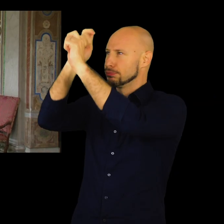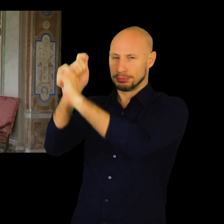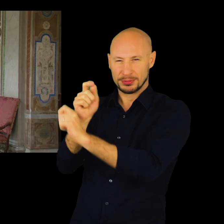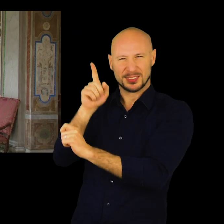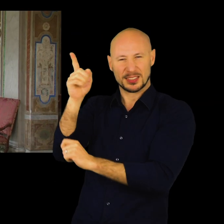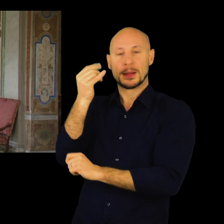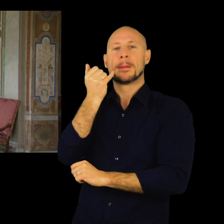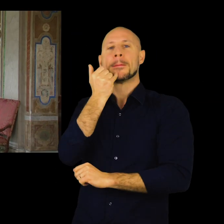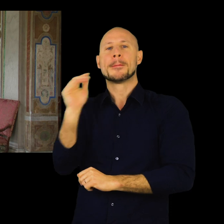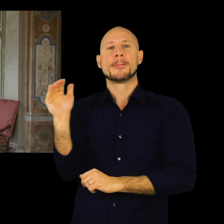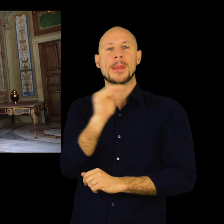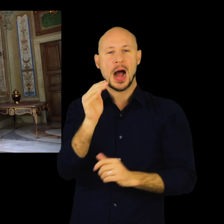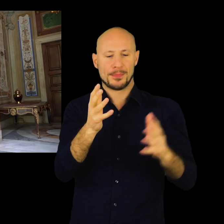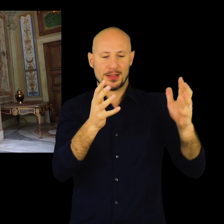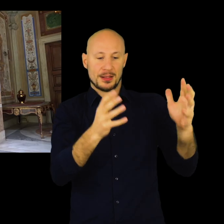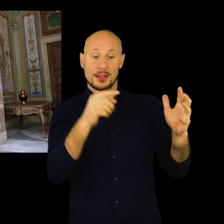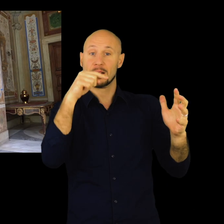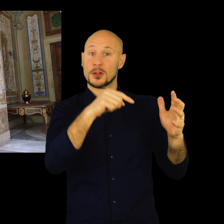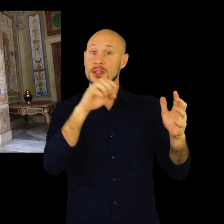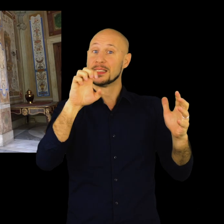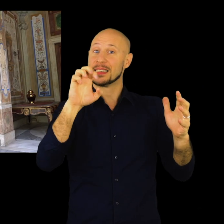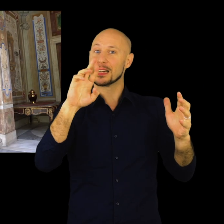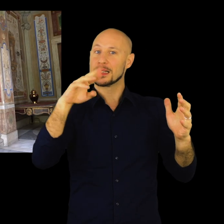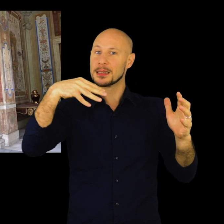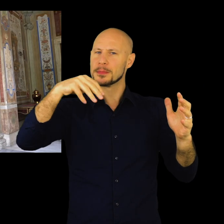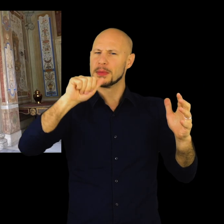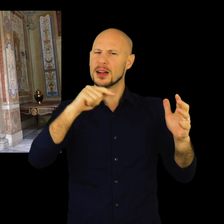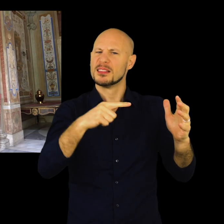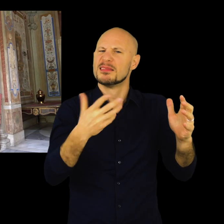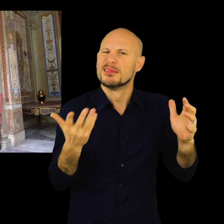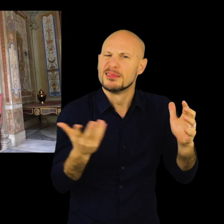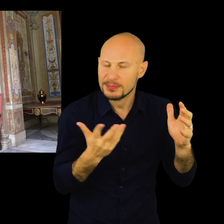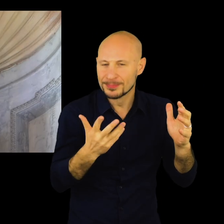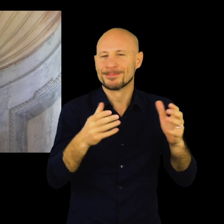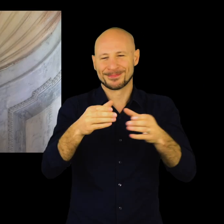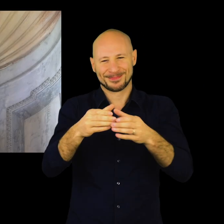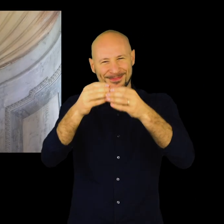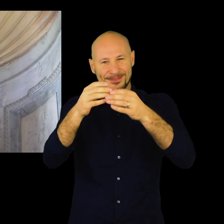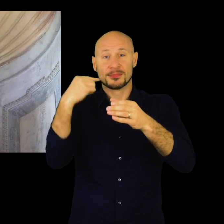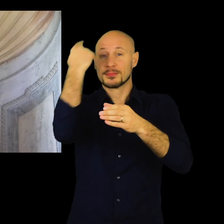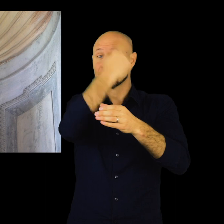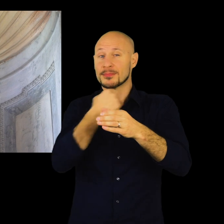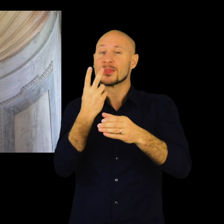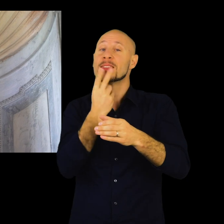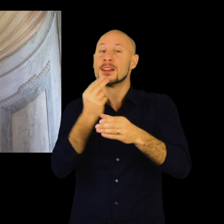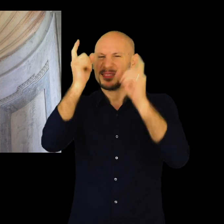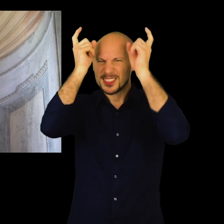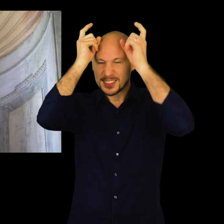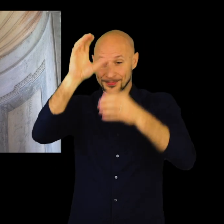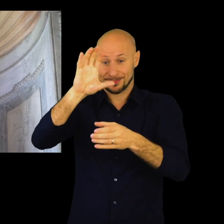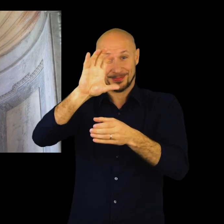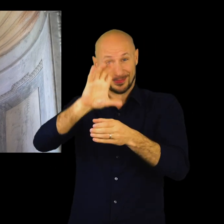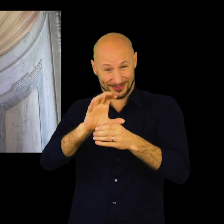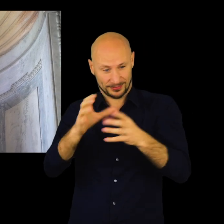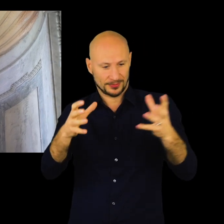vero e verità è Bambino che gioca con l'erma di un fauno. Ma cos'è un'erma? Un'erma non è altro che la statua